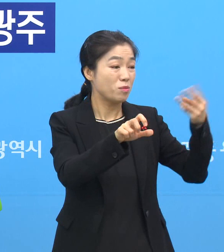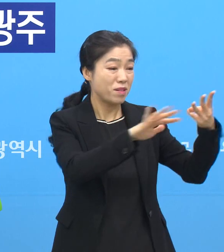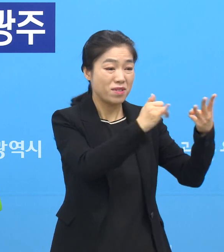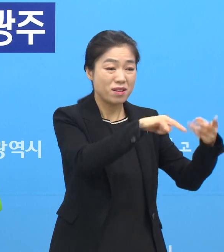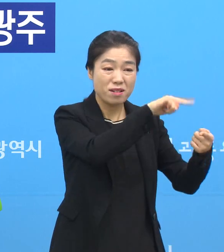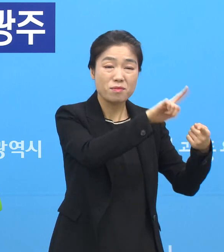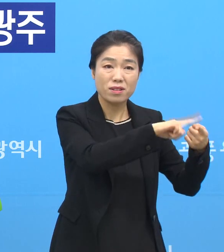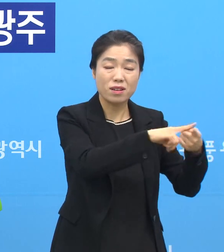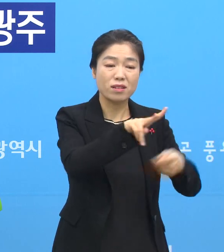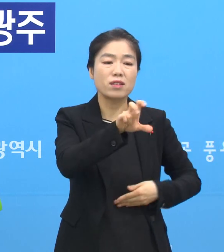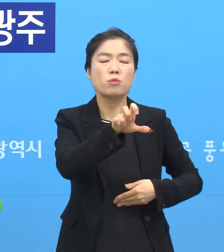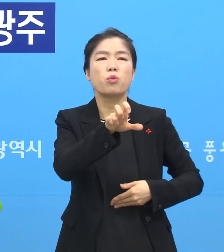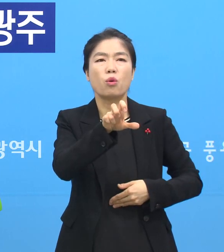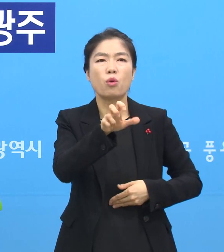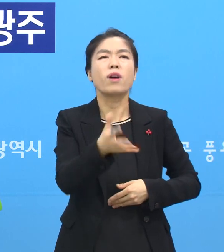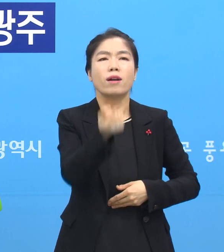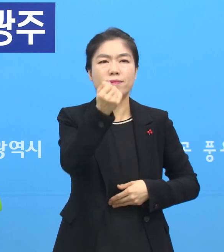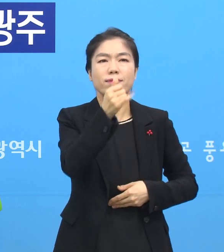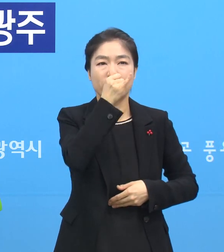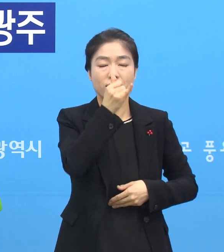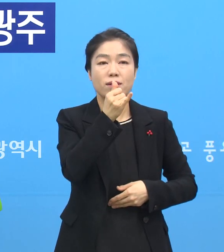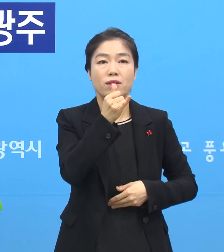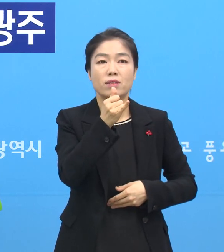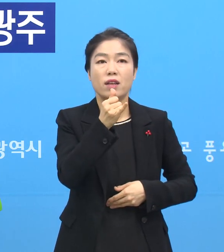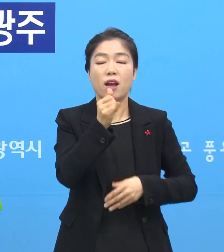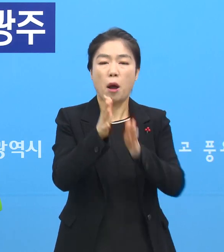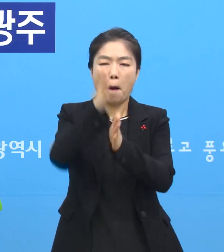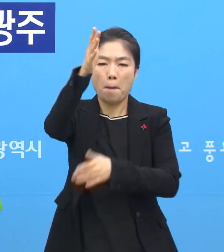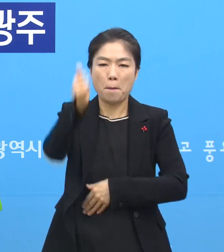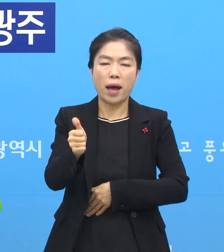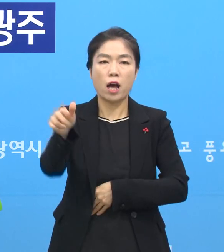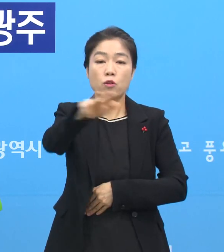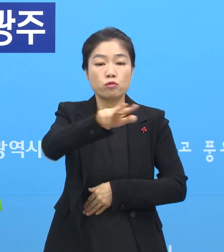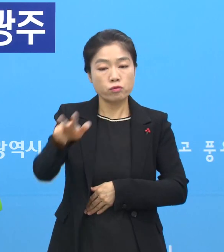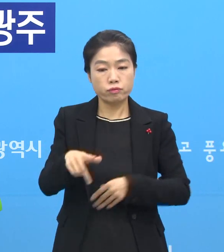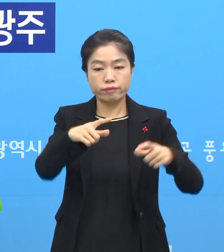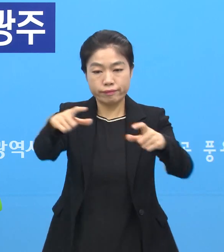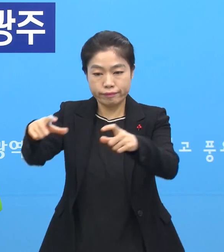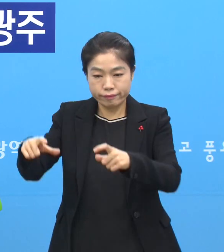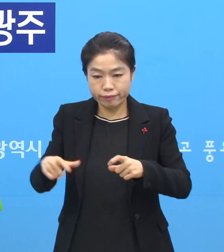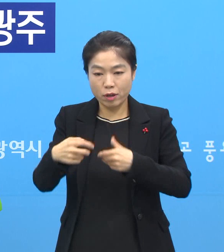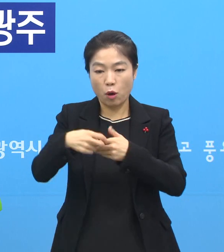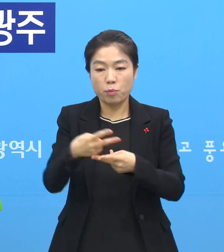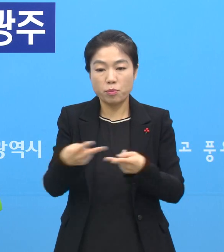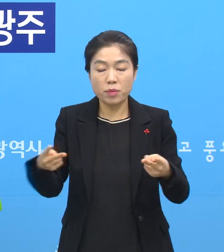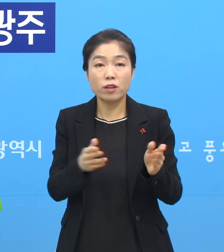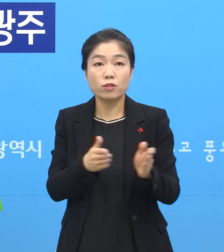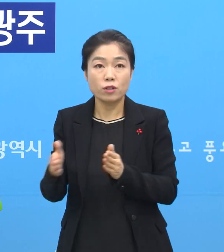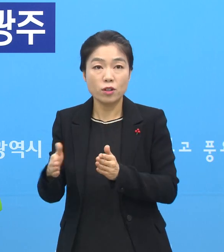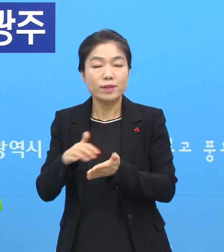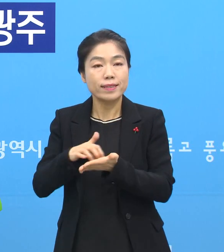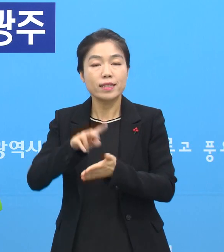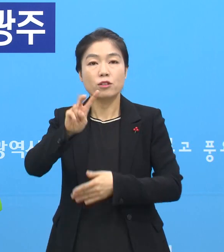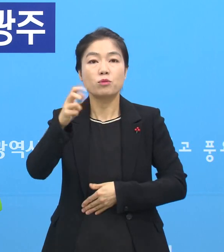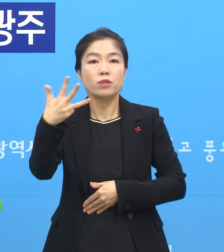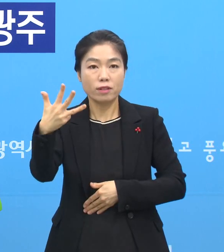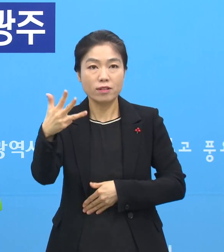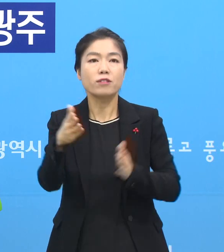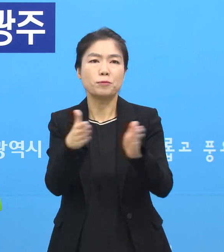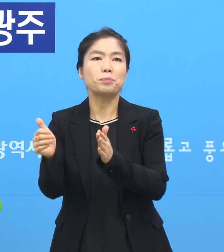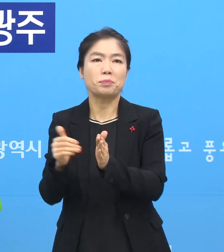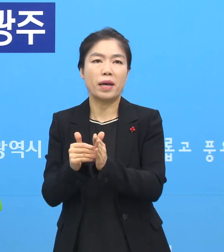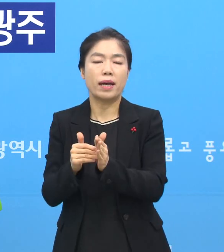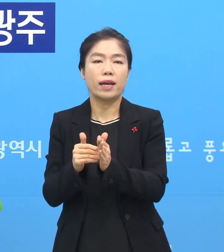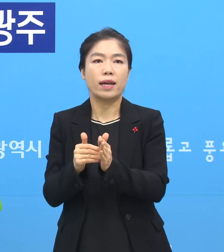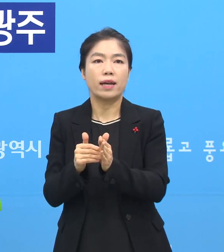대해서 중수본에서 중앙대책팀에서도 전국 단위로 병상을 확보해가지고 28병상을 확보했습니다.